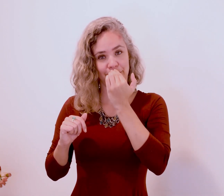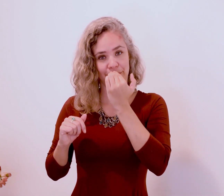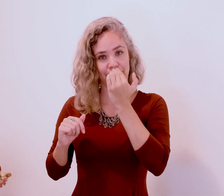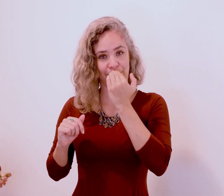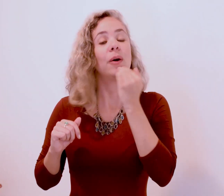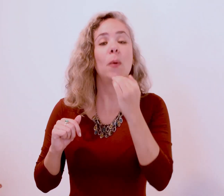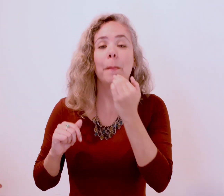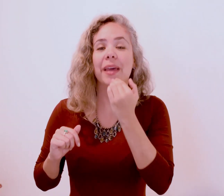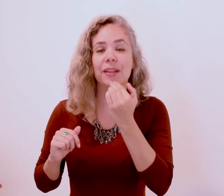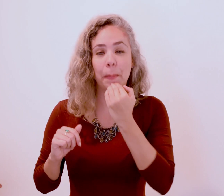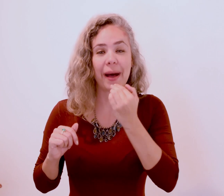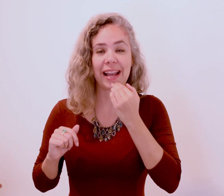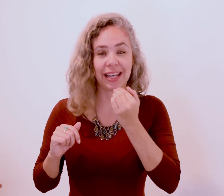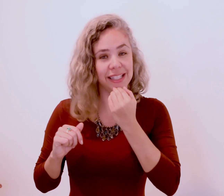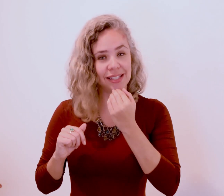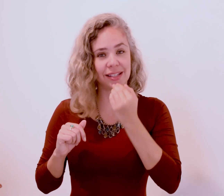O medo paralisa